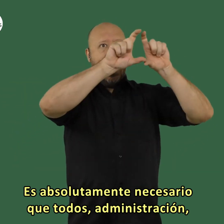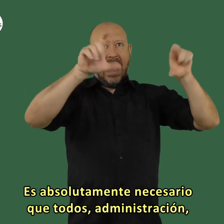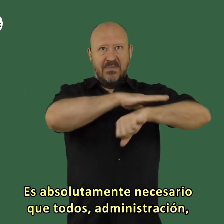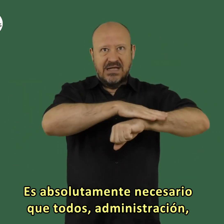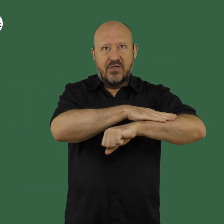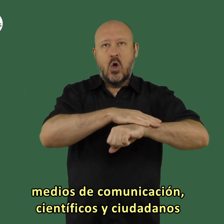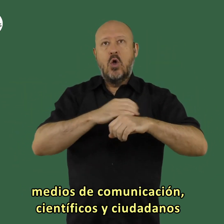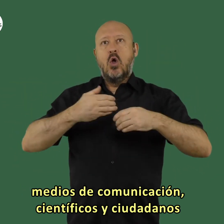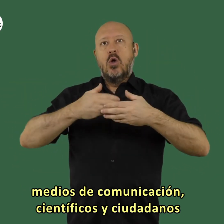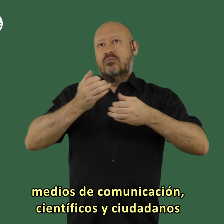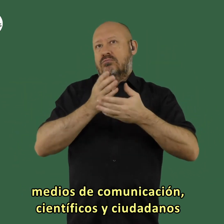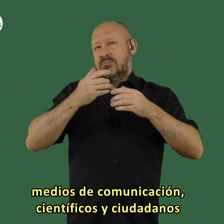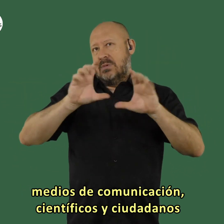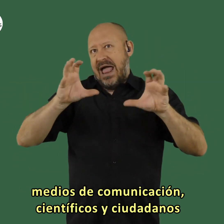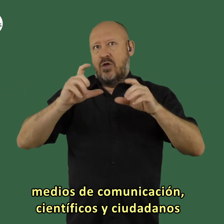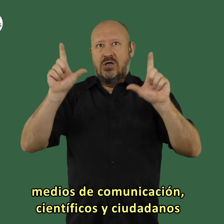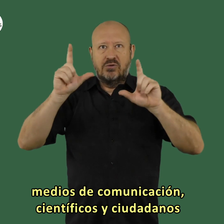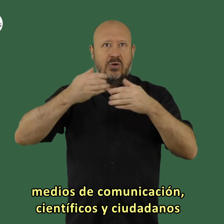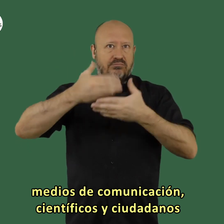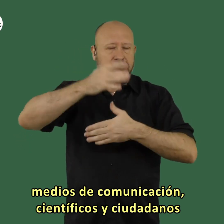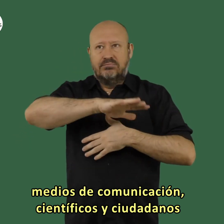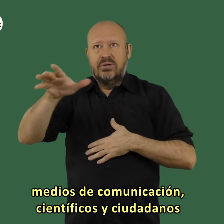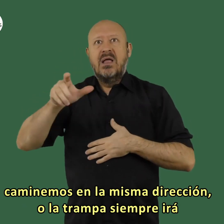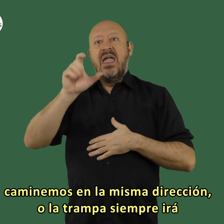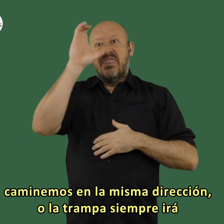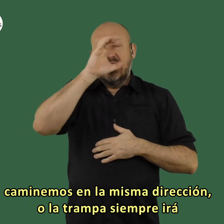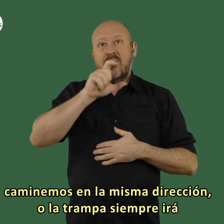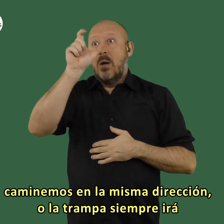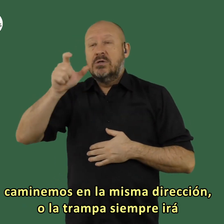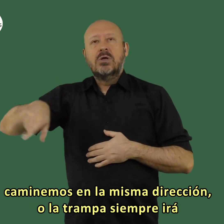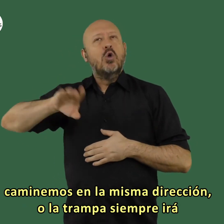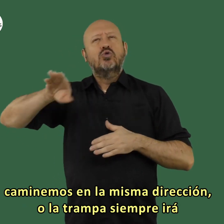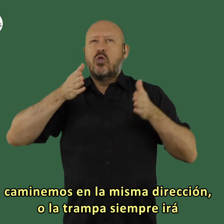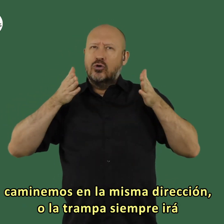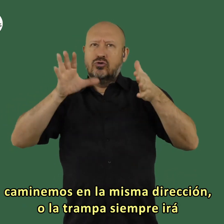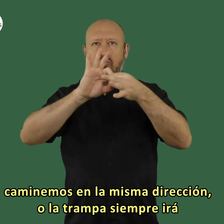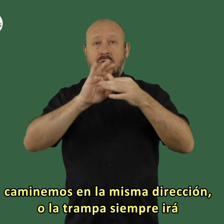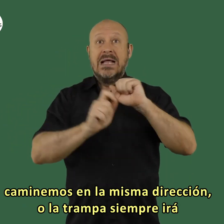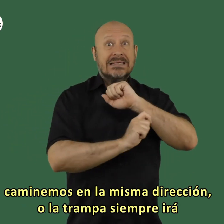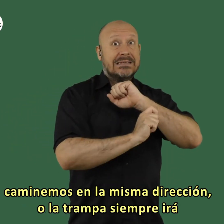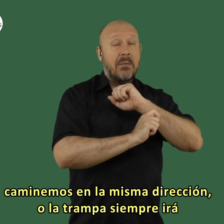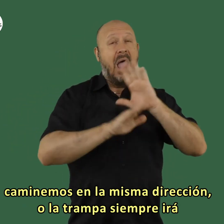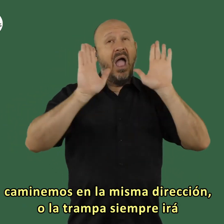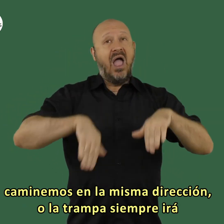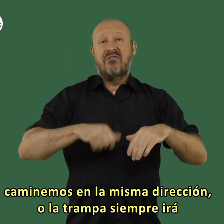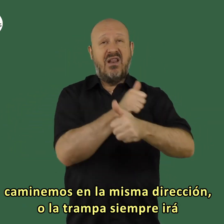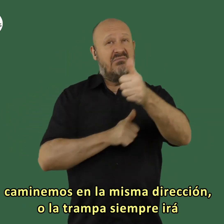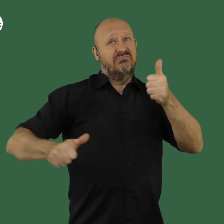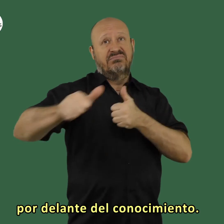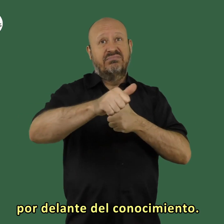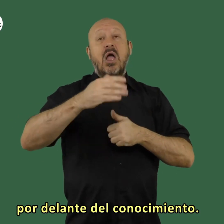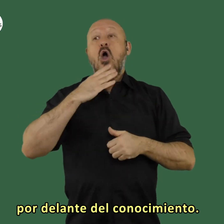administración medios de comunicación científicos y ciudadanos caminemos en la misma dirección o la trampa